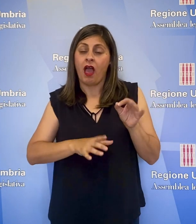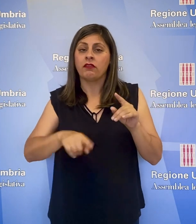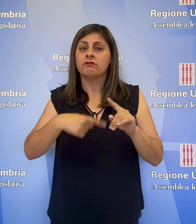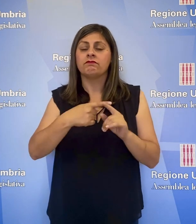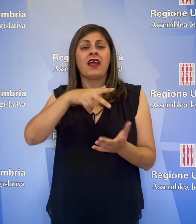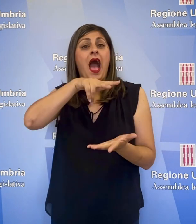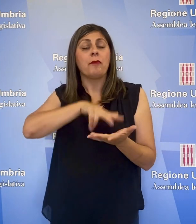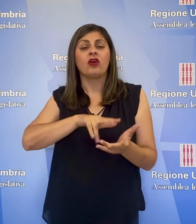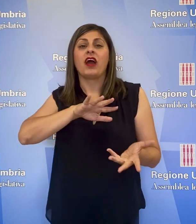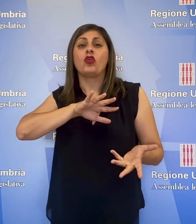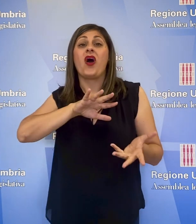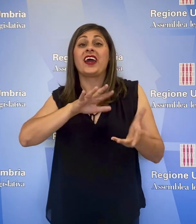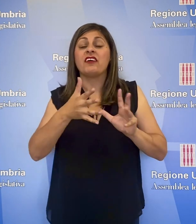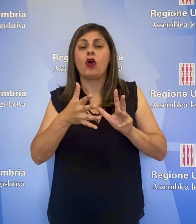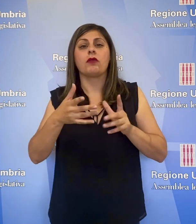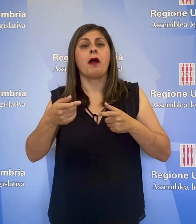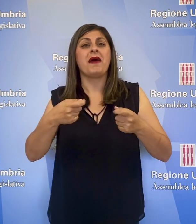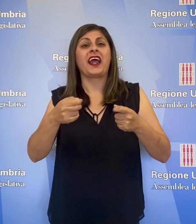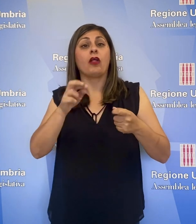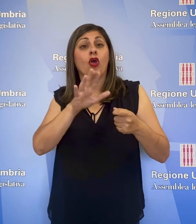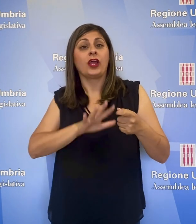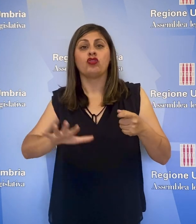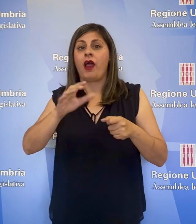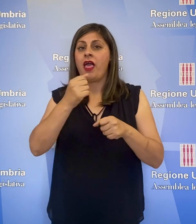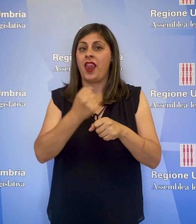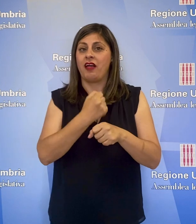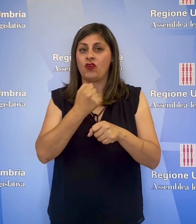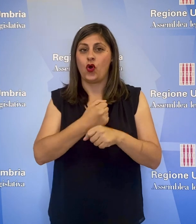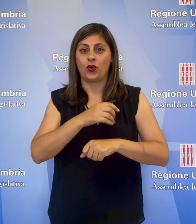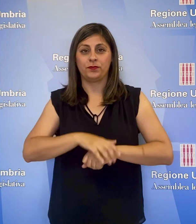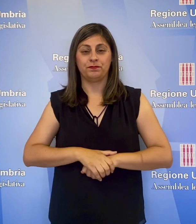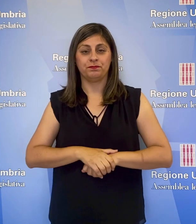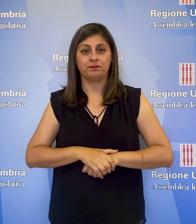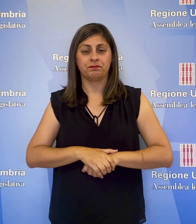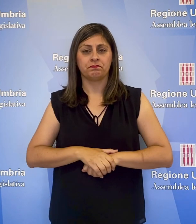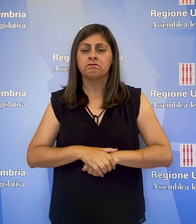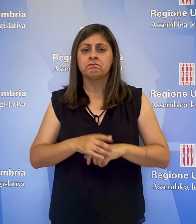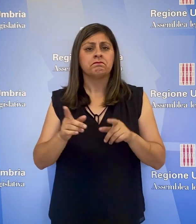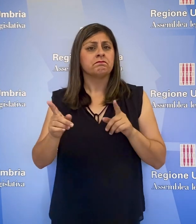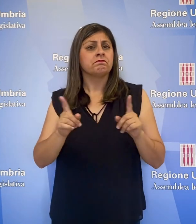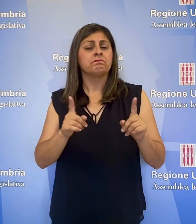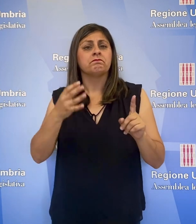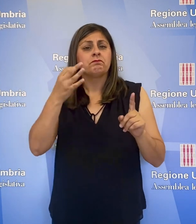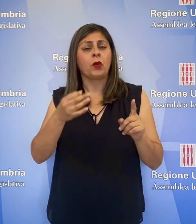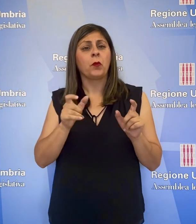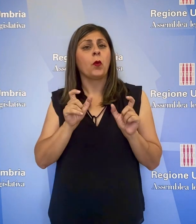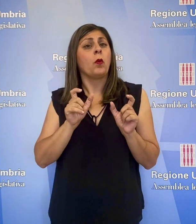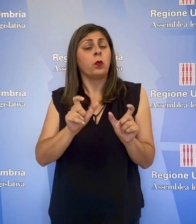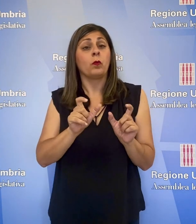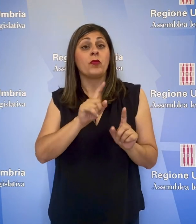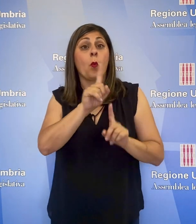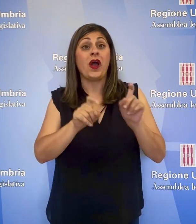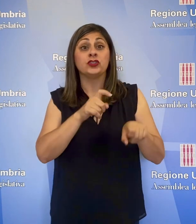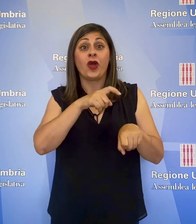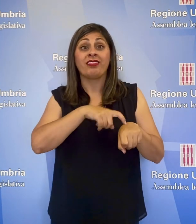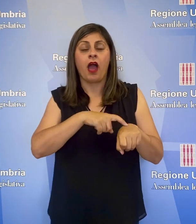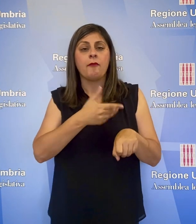la riforma del mercato regionale del lavoro. Durante la sessione dedicata al Question Time, i consiglieri regionali della Lega,